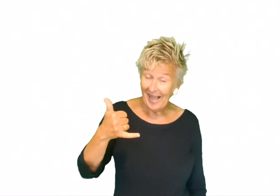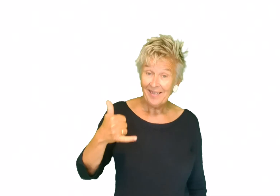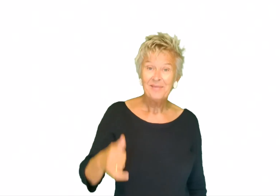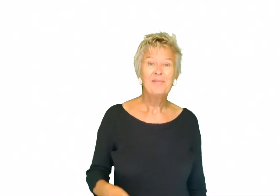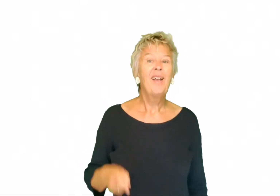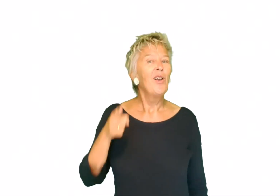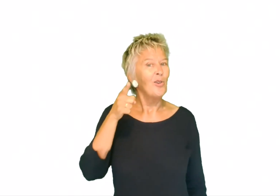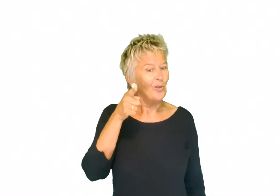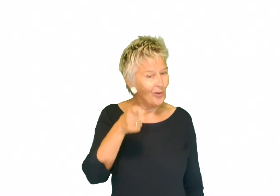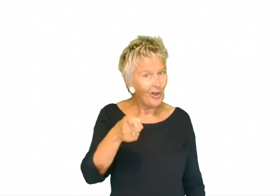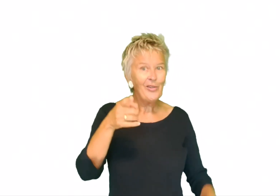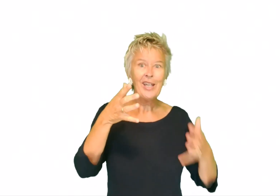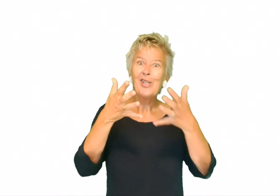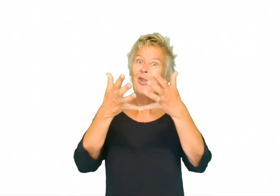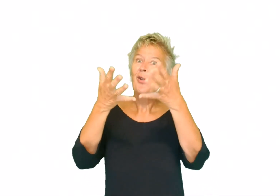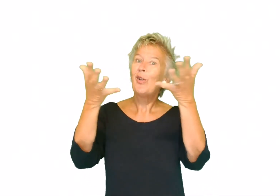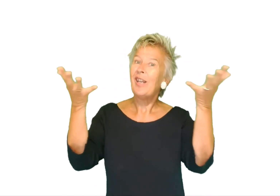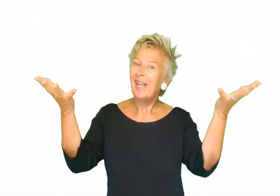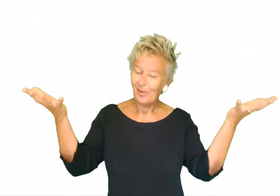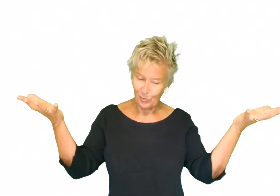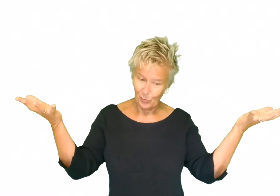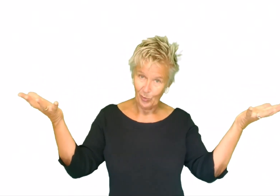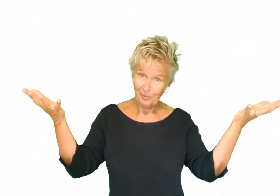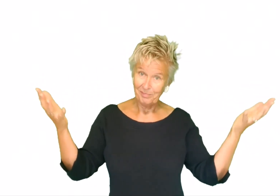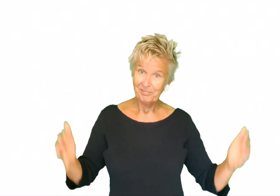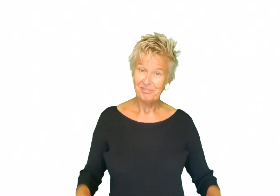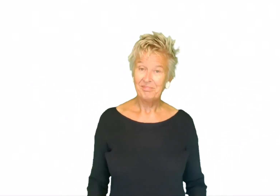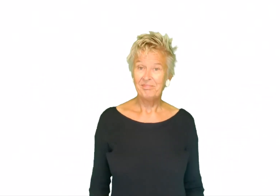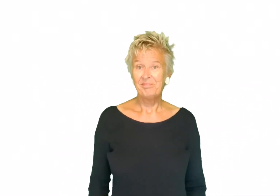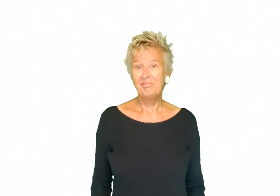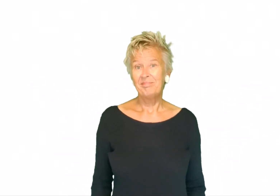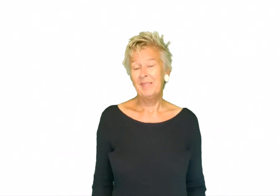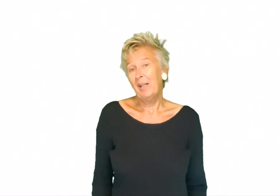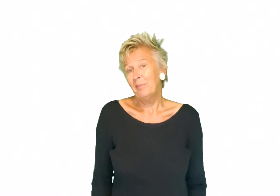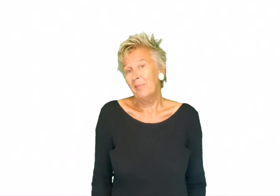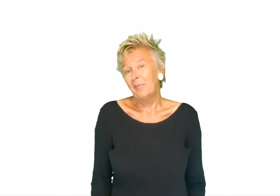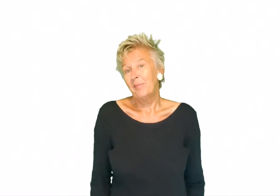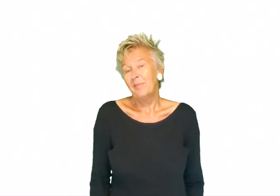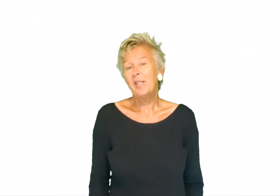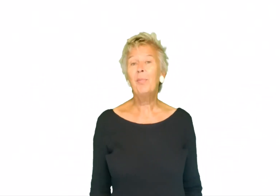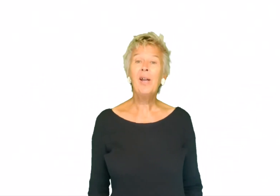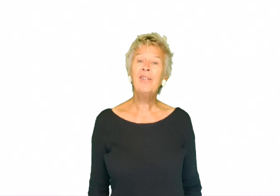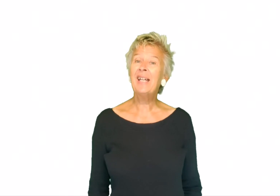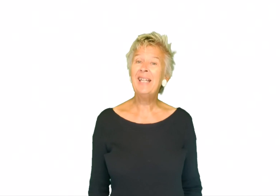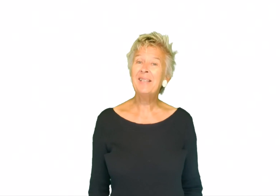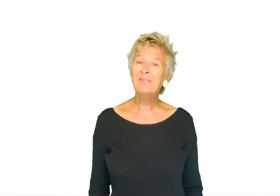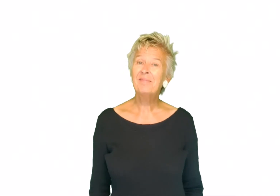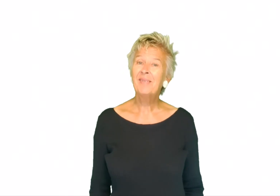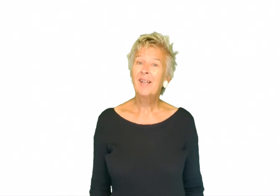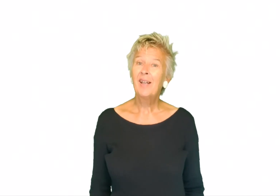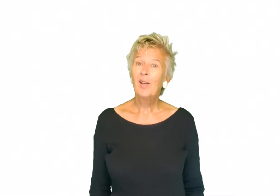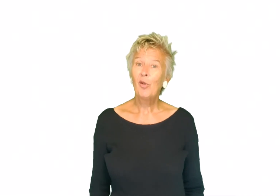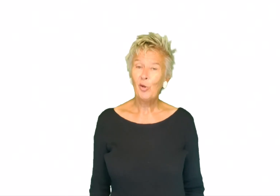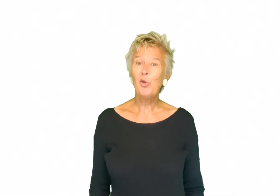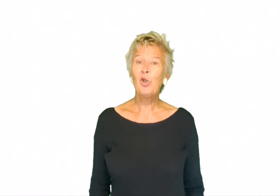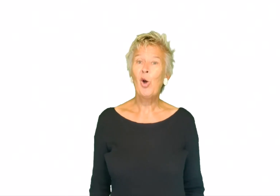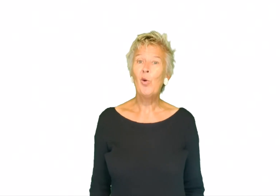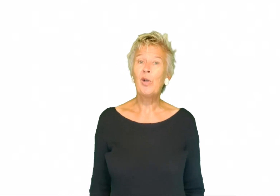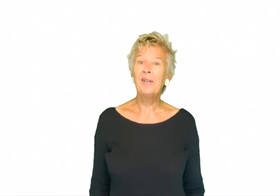dat is de natuur. Nou het is een prachtig lied. Van Toontje Hogen.